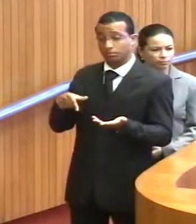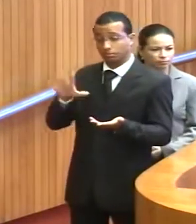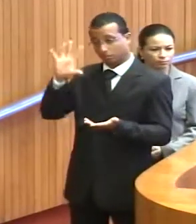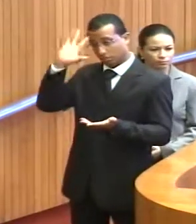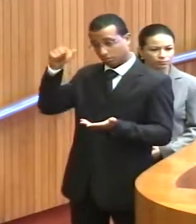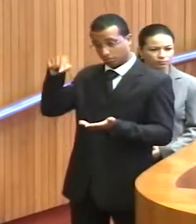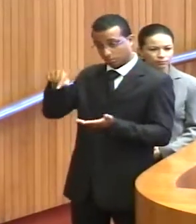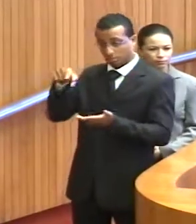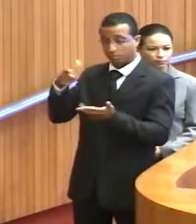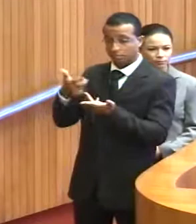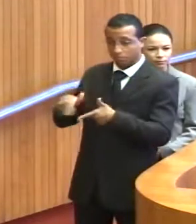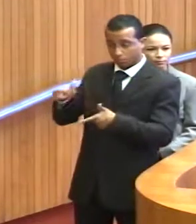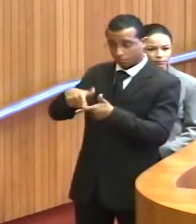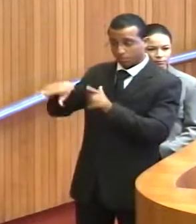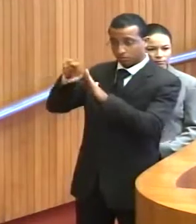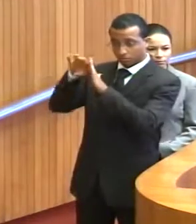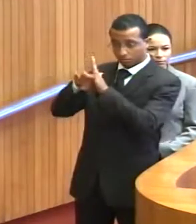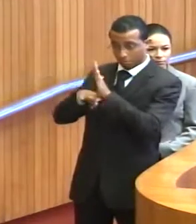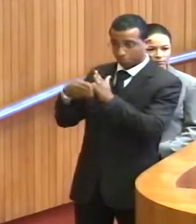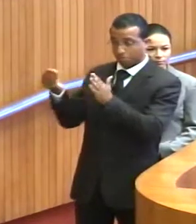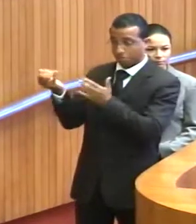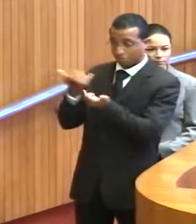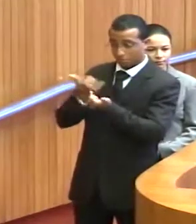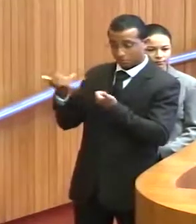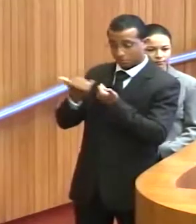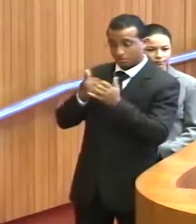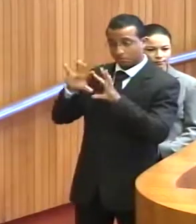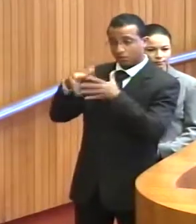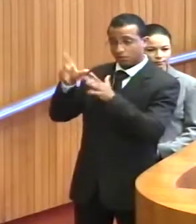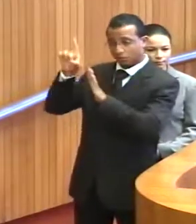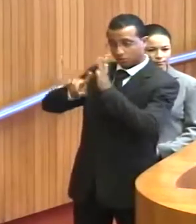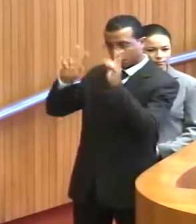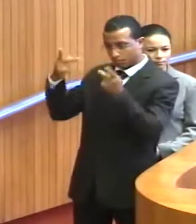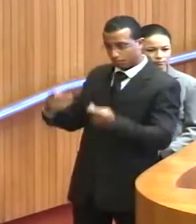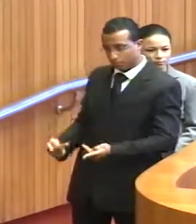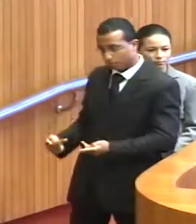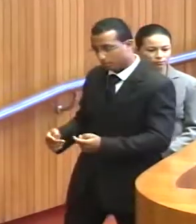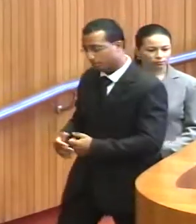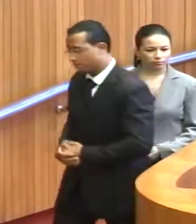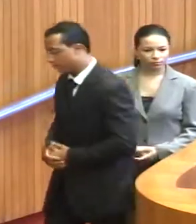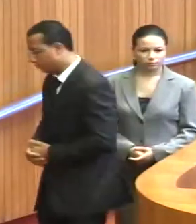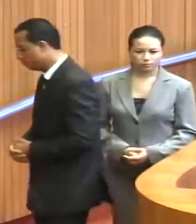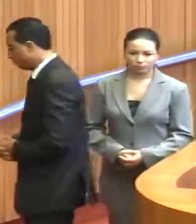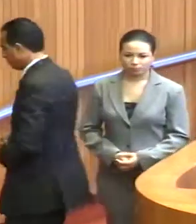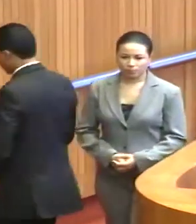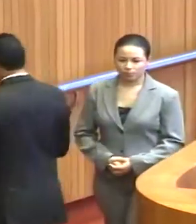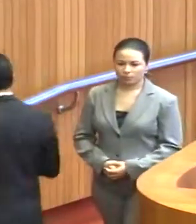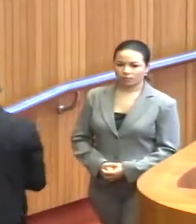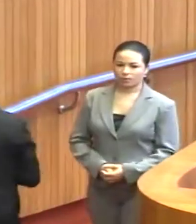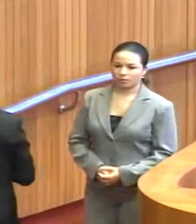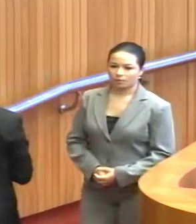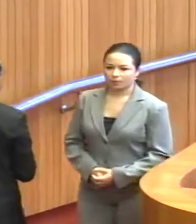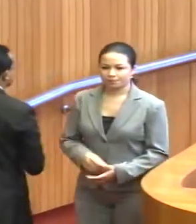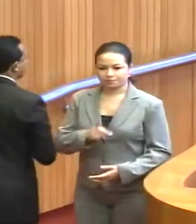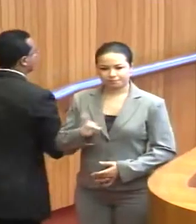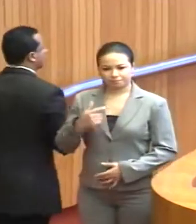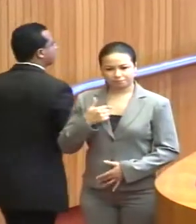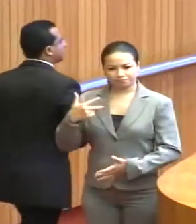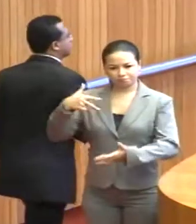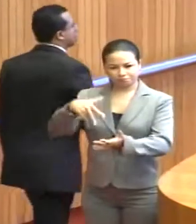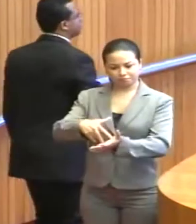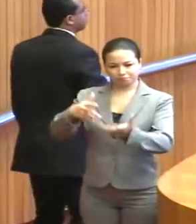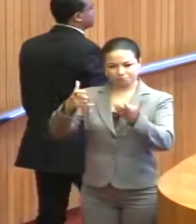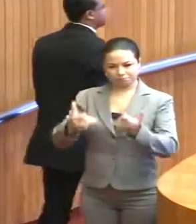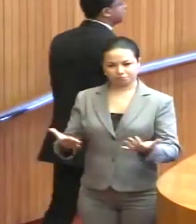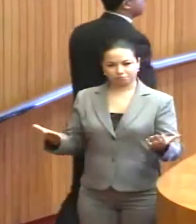resolver essas demandas que chegam à nossa Comissão de Direitos Humanos. Presidente, eu vou trazer aqui um